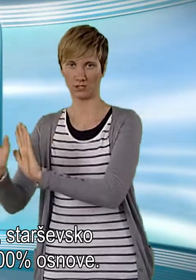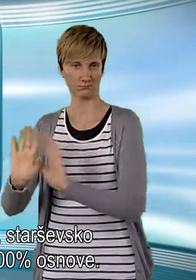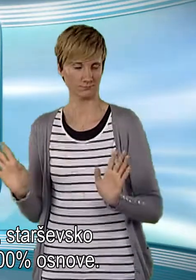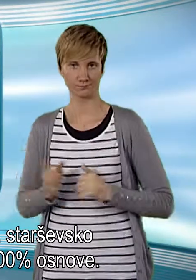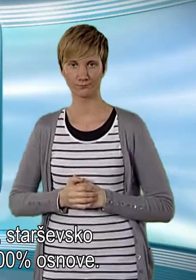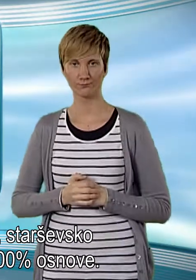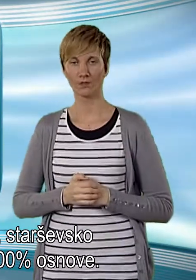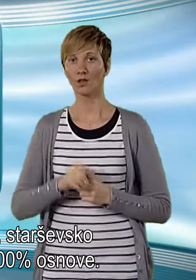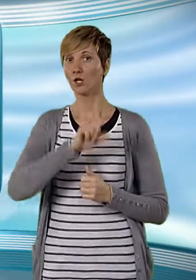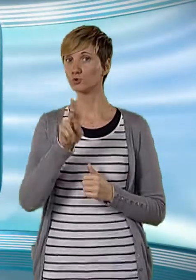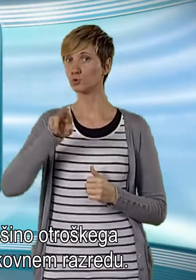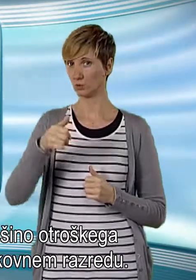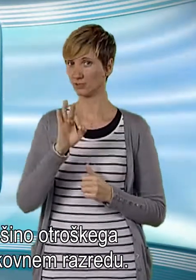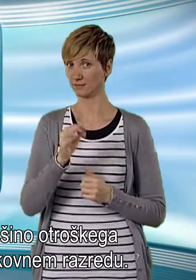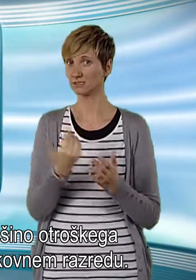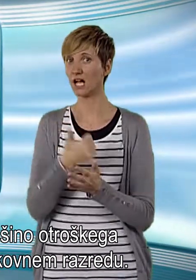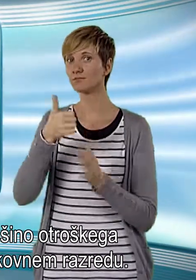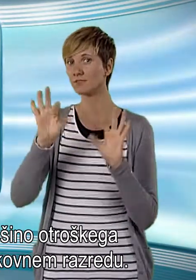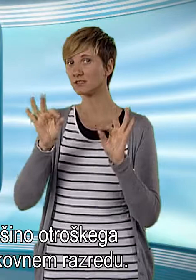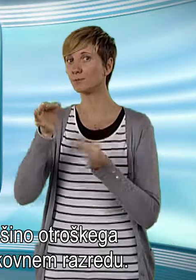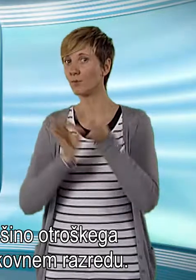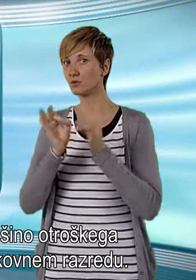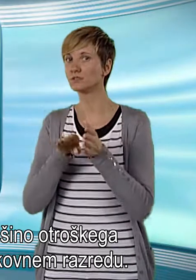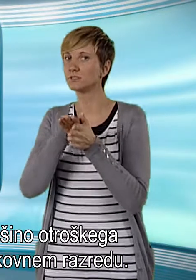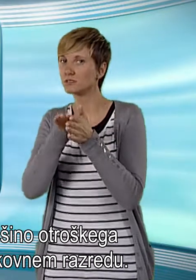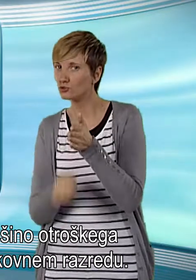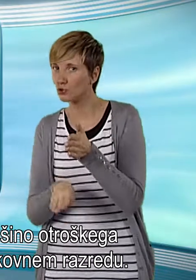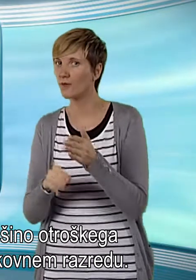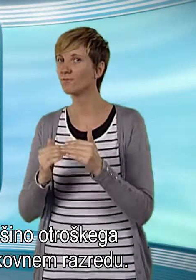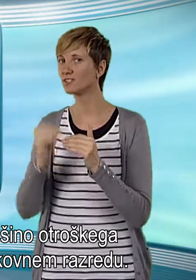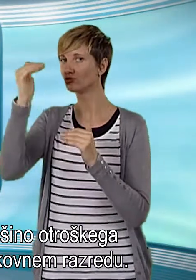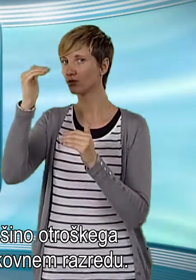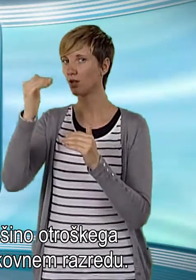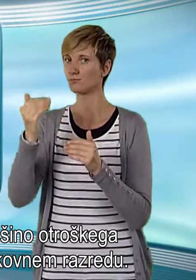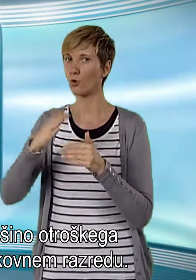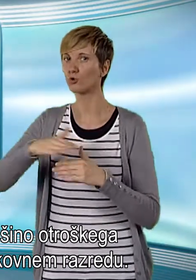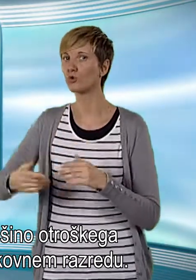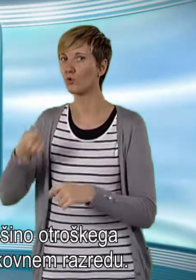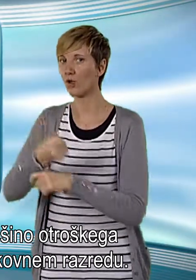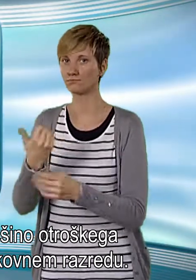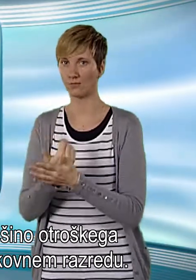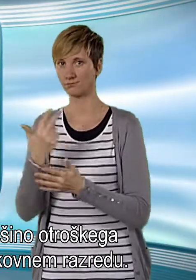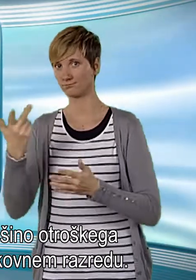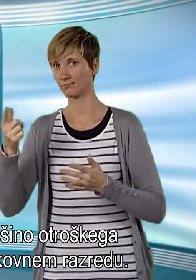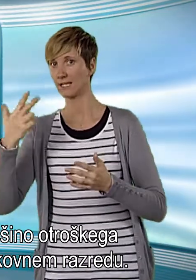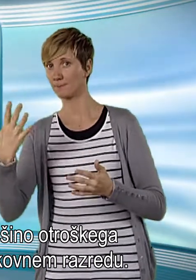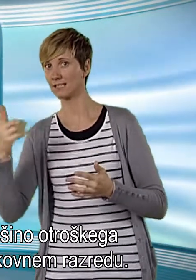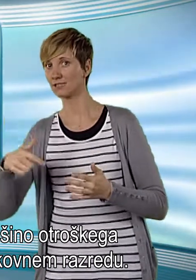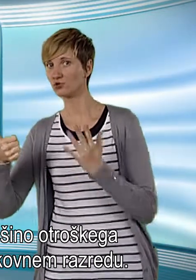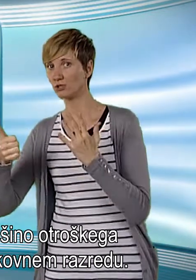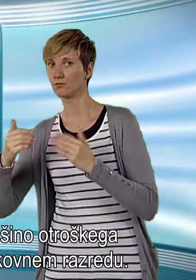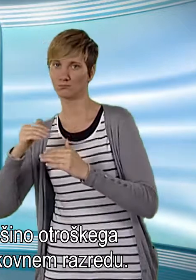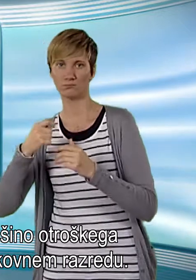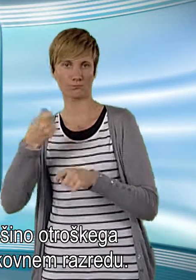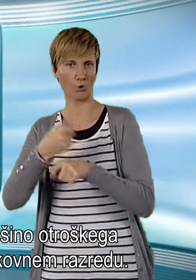ostaja 100 odstotno osnove. Vrčevalni zakon za deset odstotkov znižuje višino otroškega dodatka v petem in